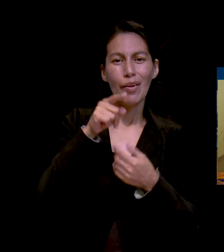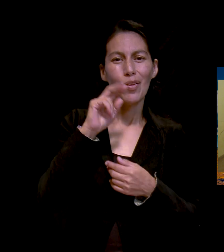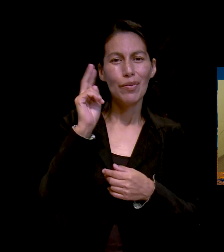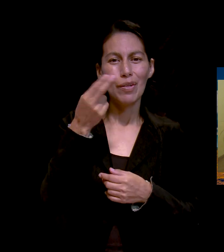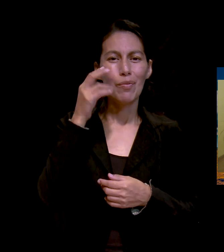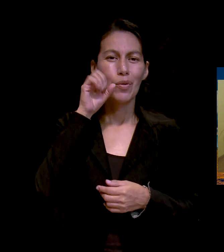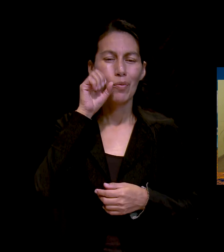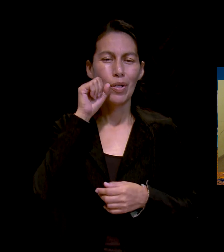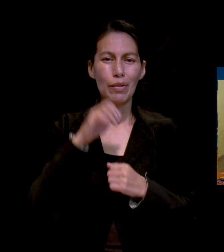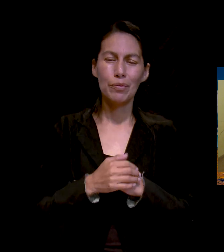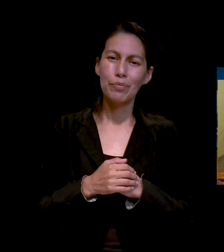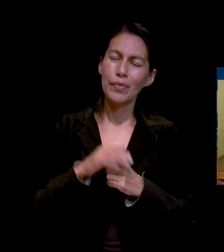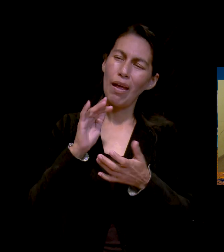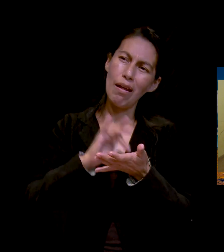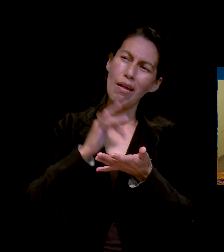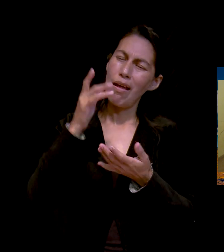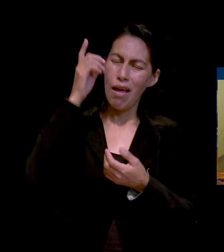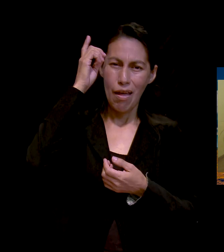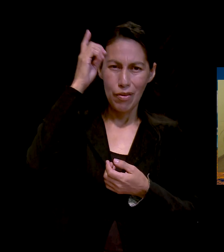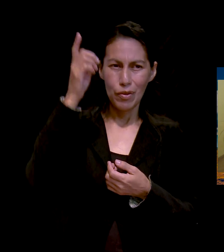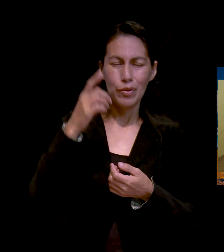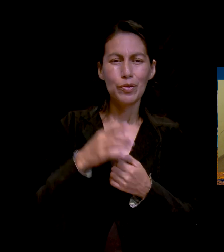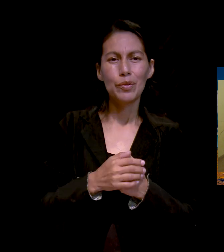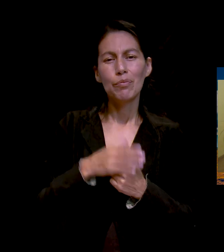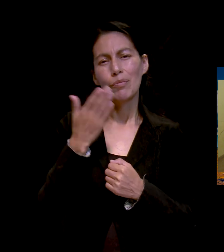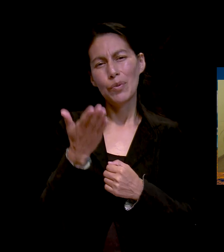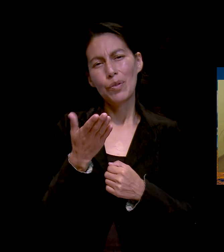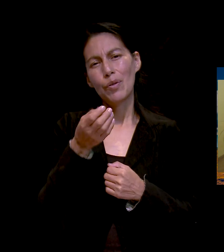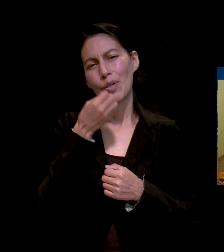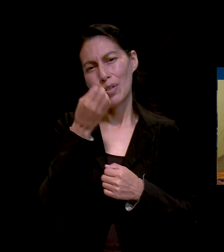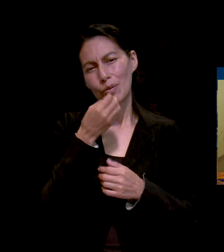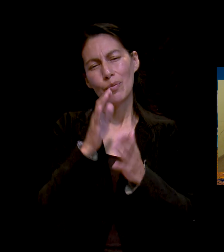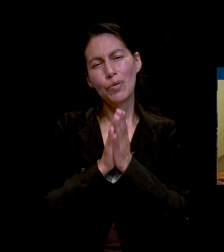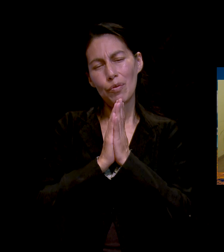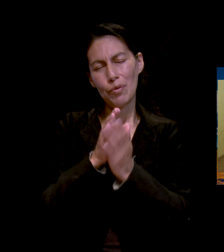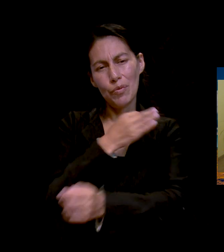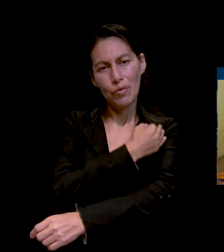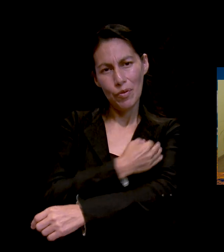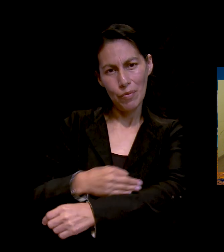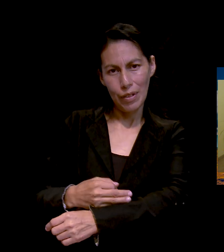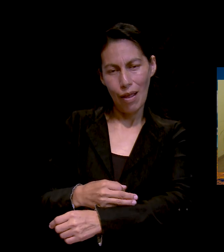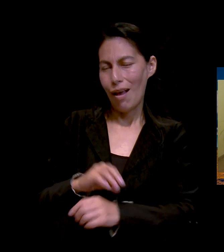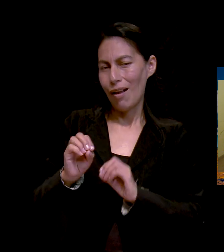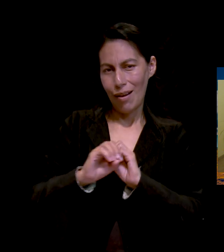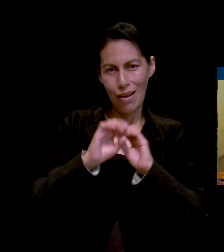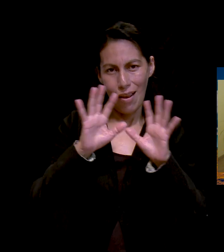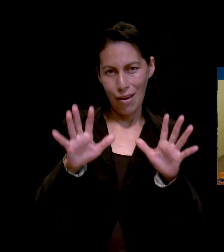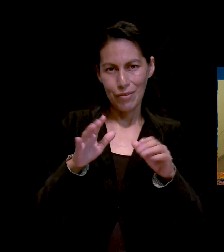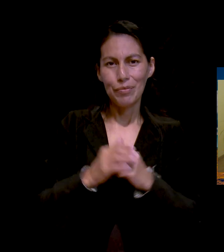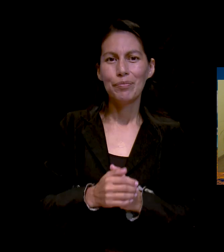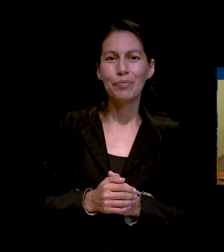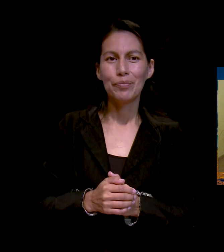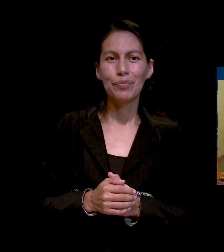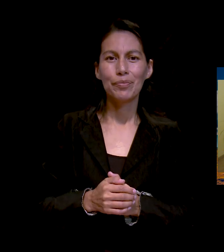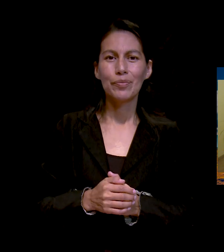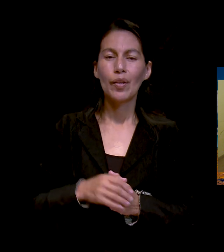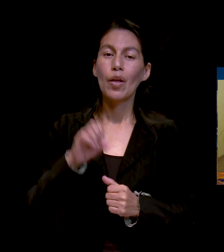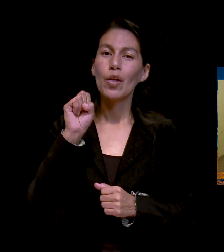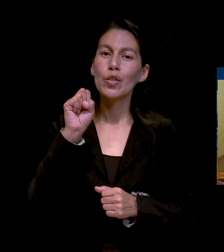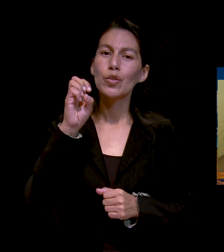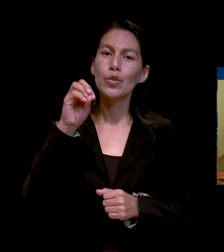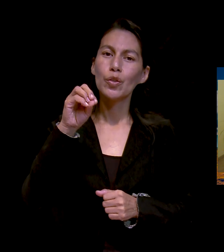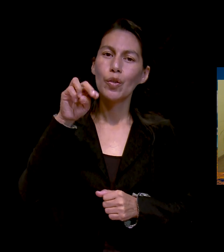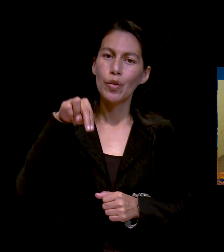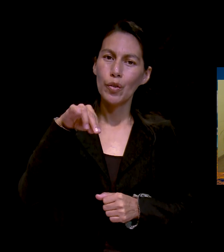familia. Claro que sí, Jacqueline. Vamos a estar orando por esto. Sonia, pido oración por mi familia.